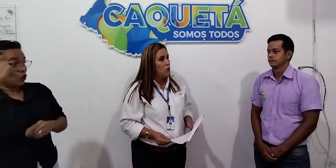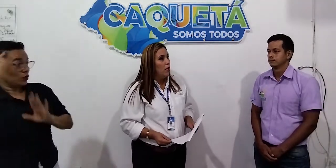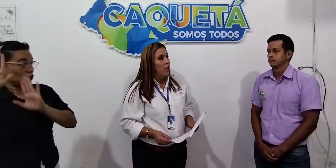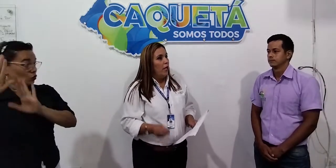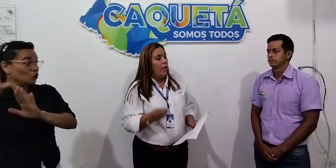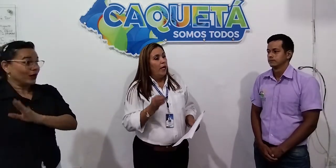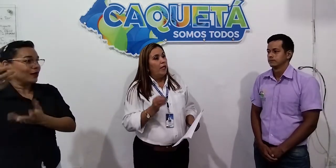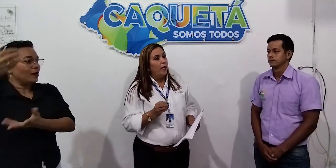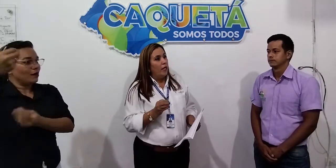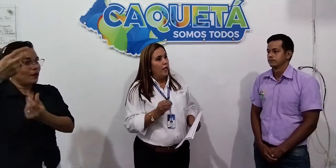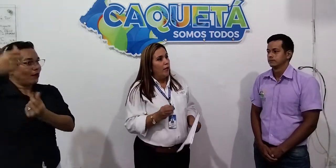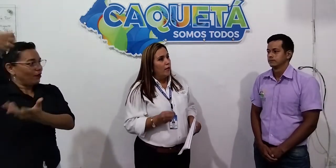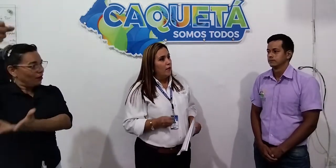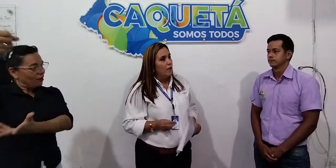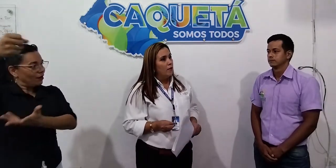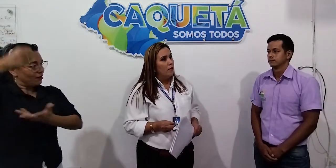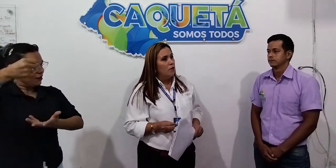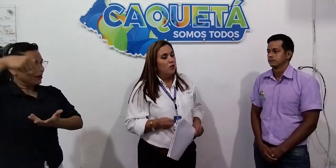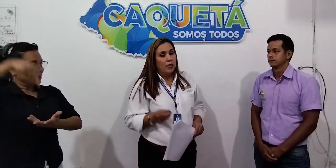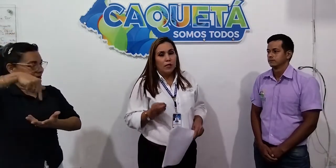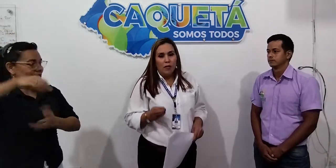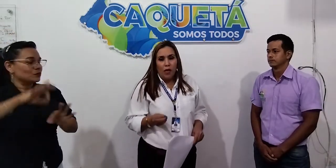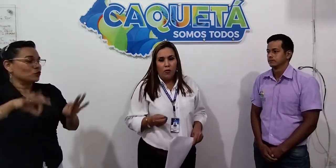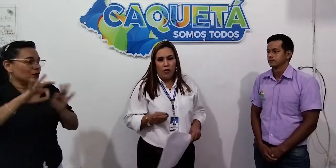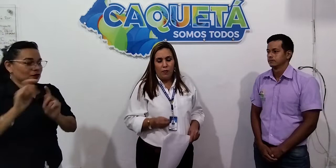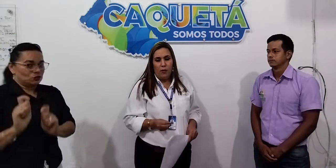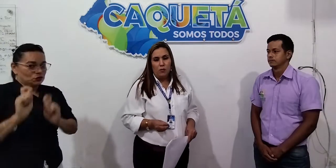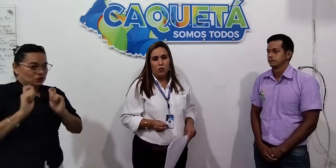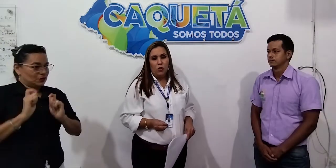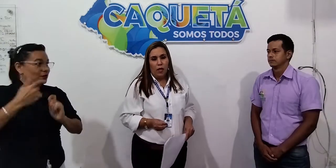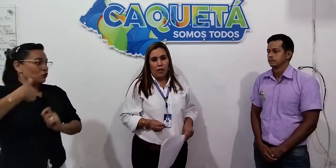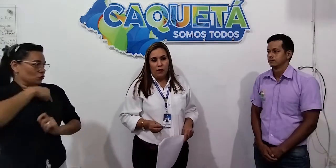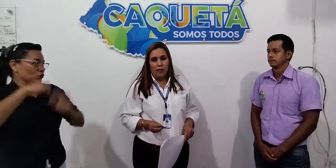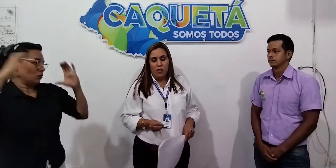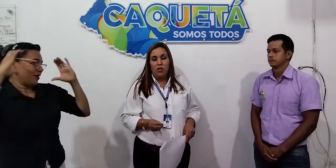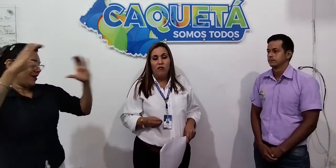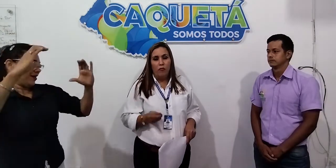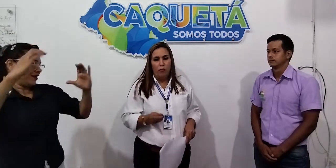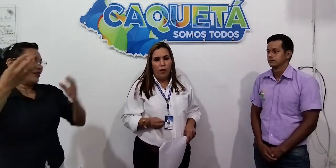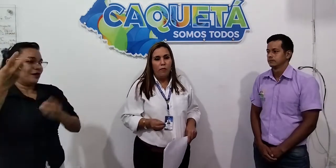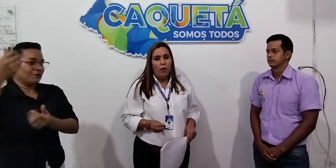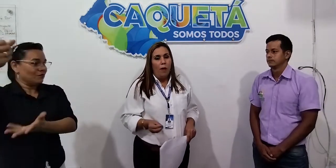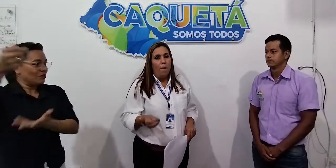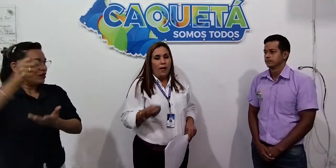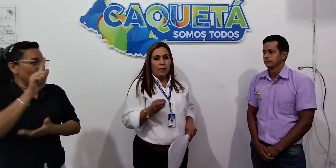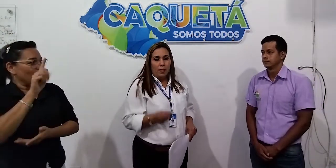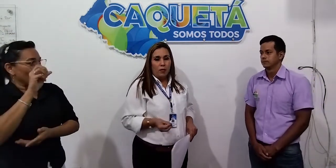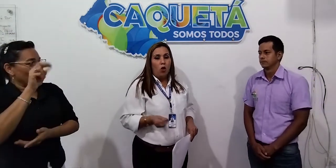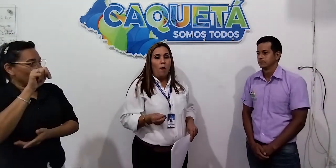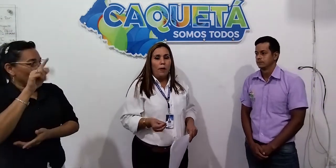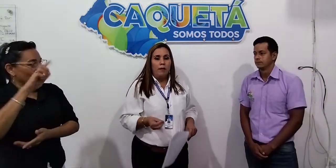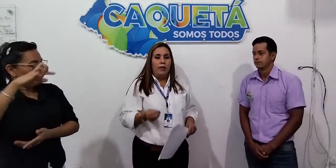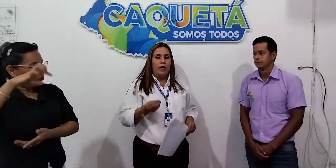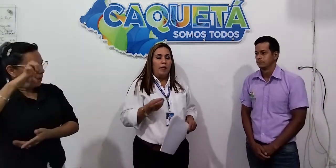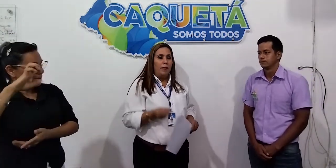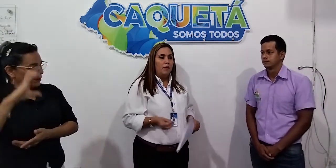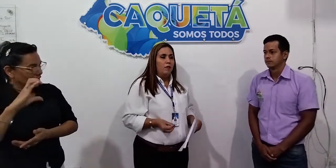nos asignaron al Departamento de Caquetá a través del FOMPEF para hacer compras de elementos